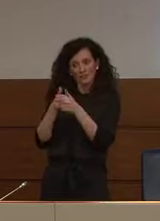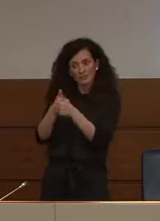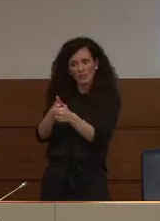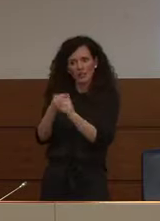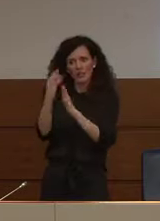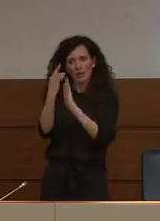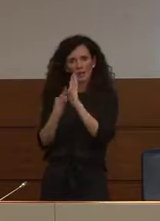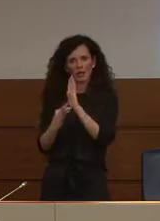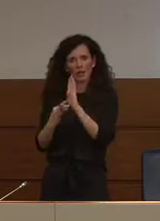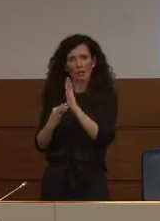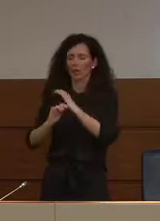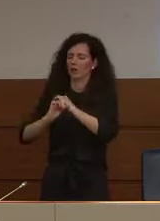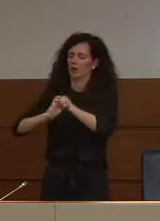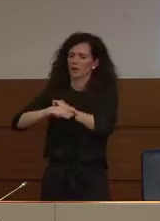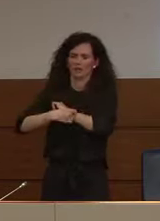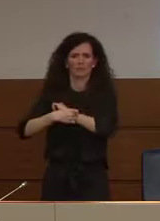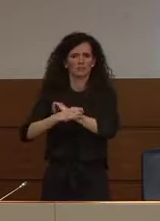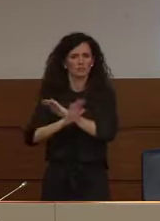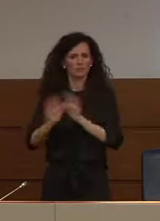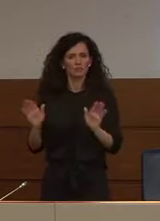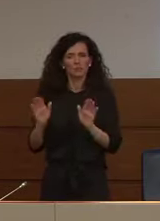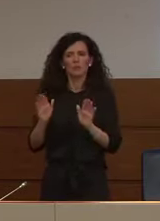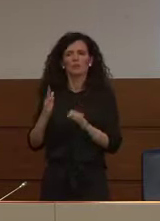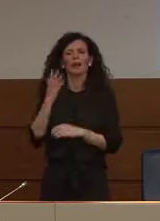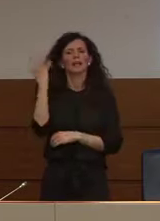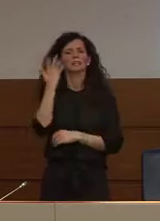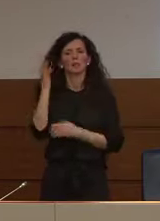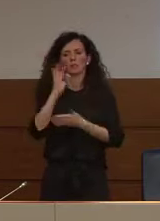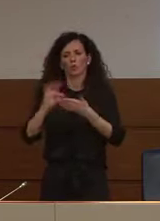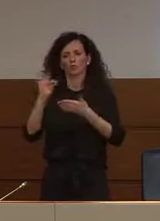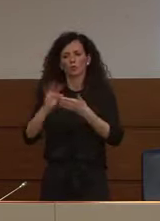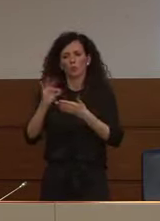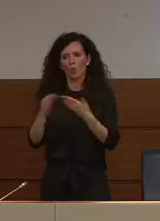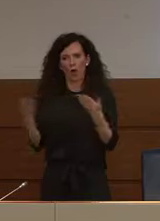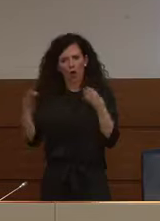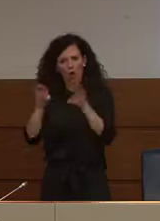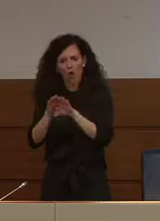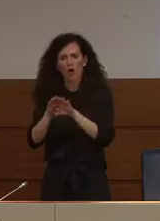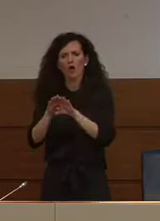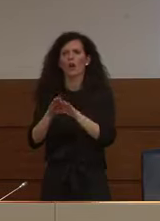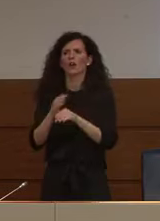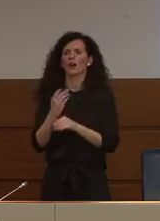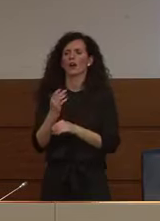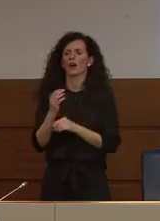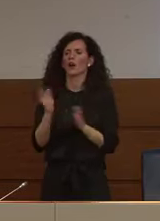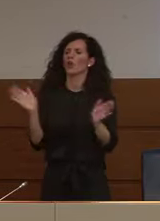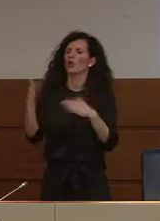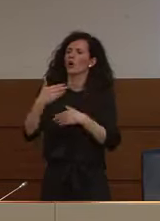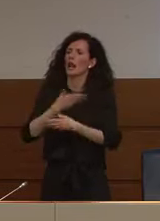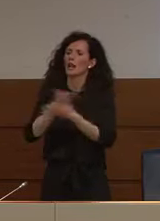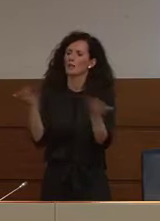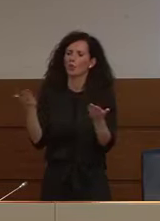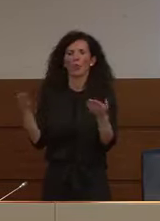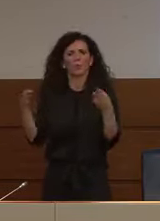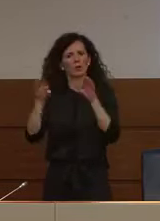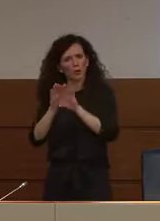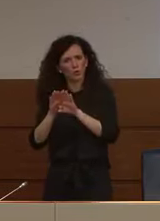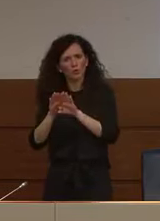restrittive dalla chiusura della chiusura scuole alla chiusura dei locali pubblici